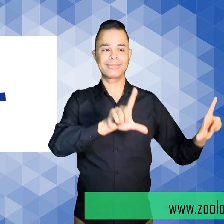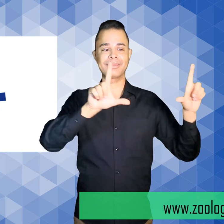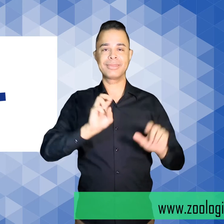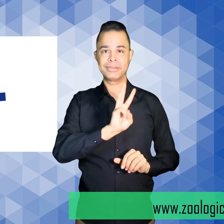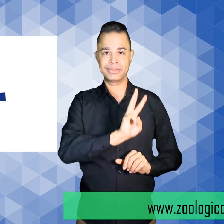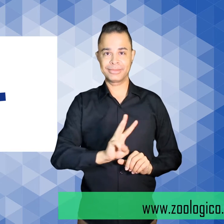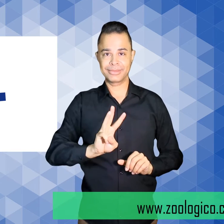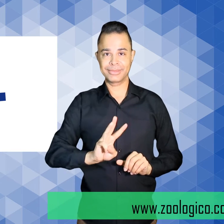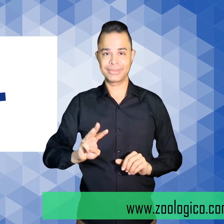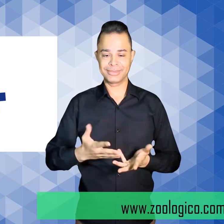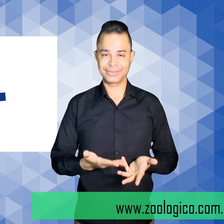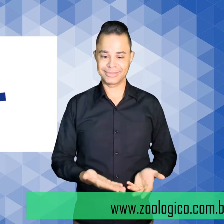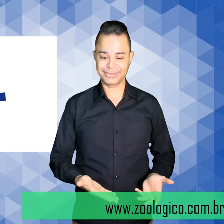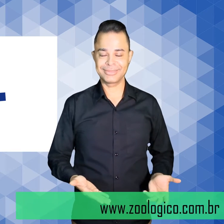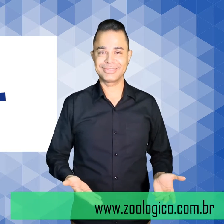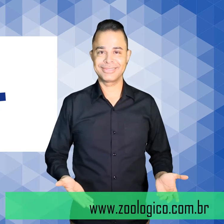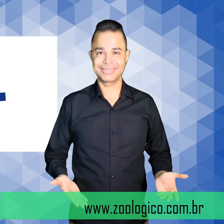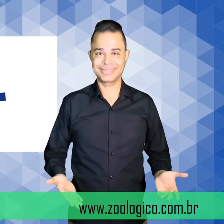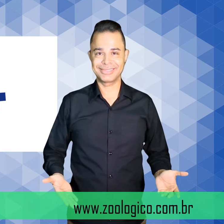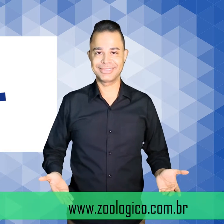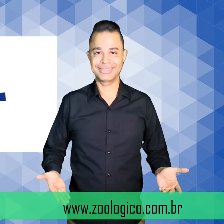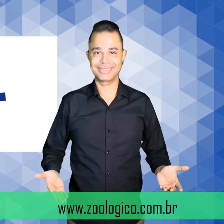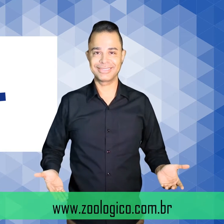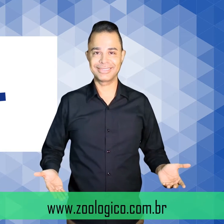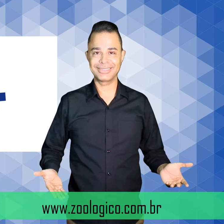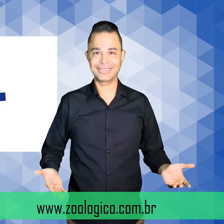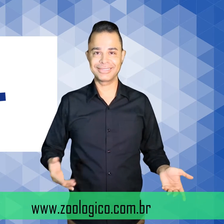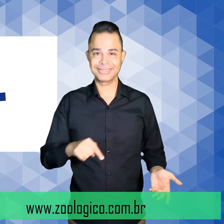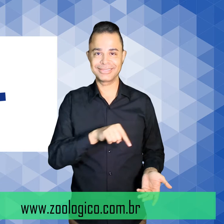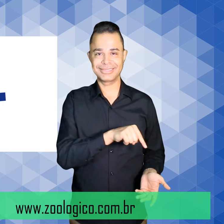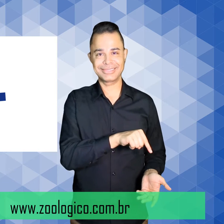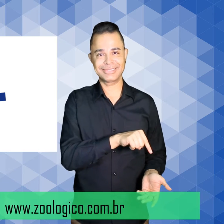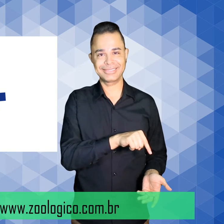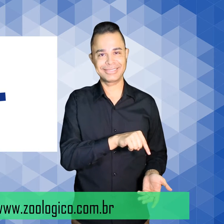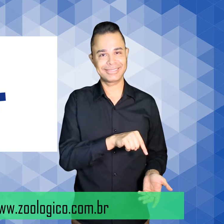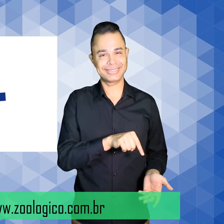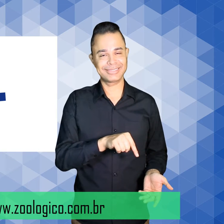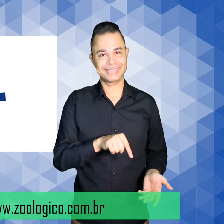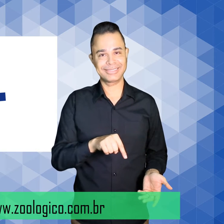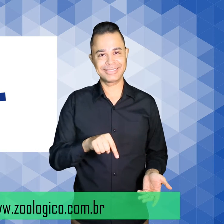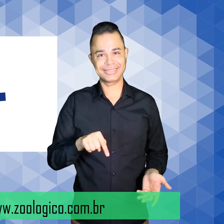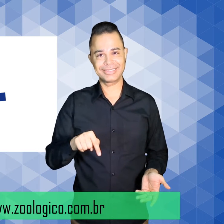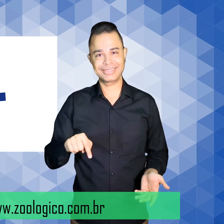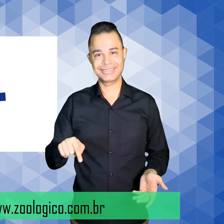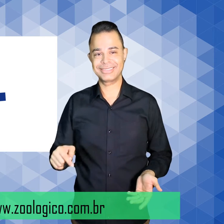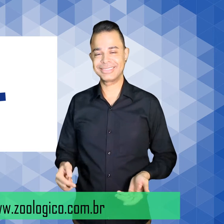disponibilidade em www.zoológico.com.br